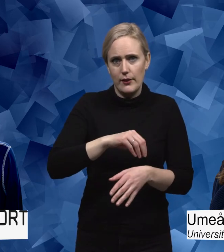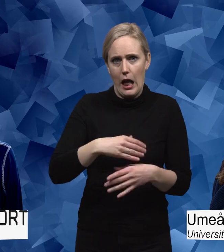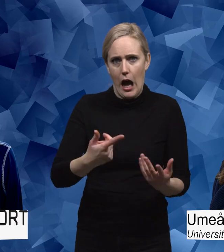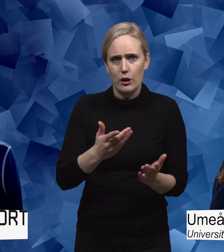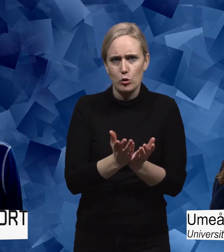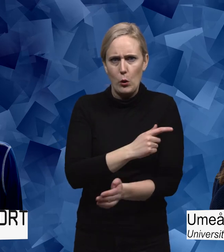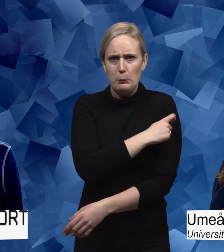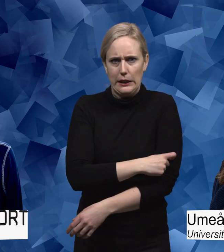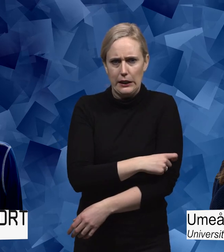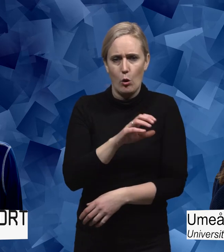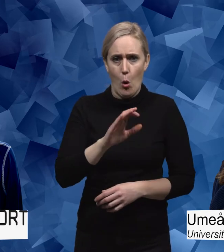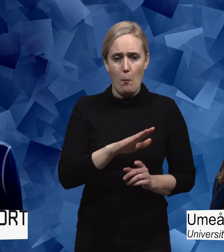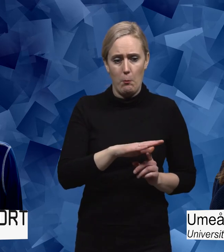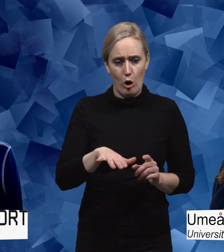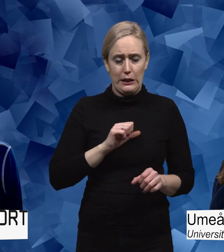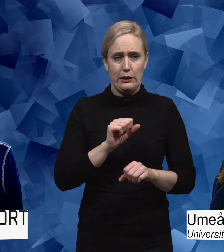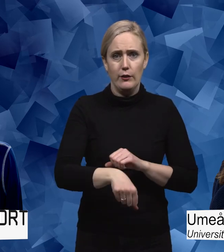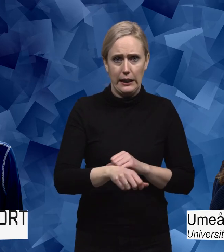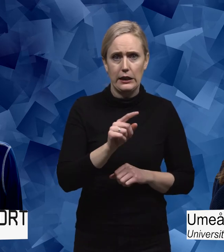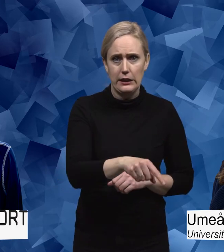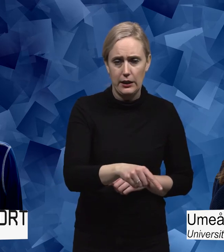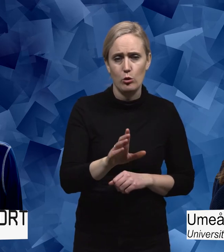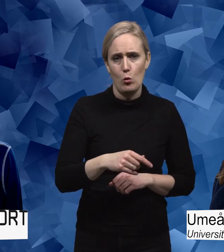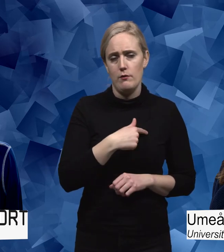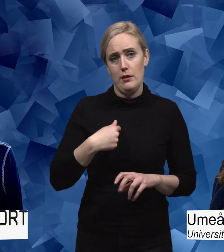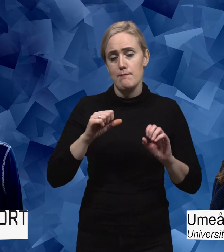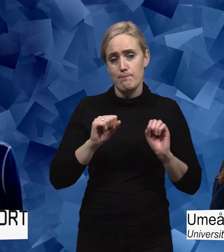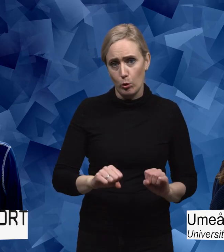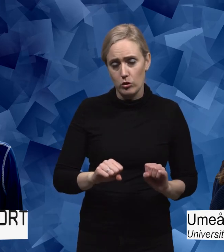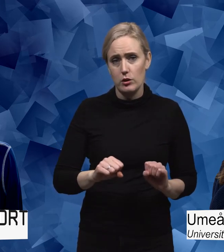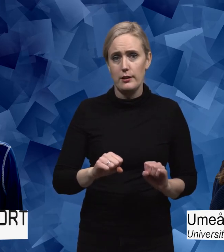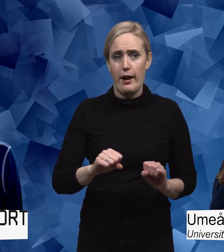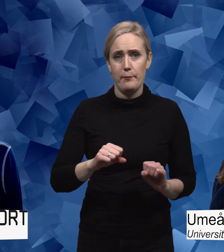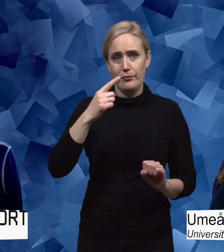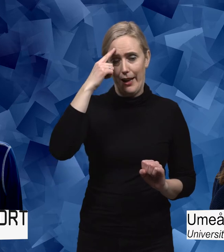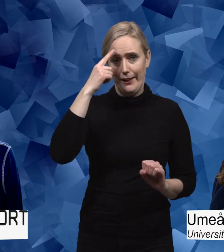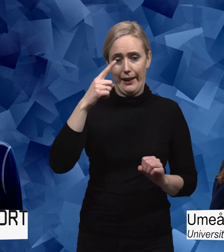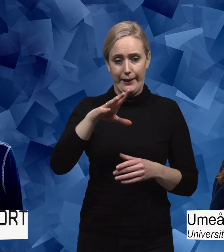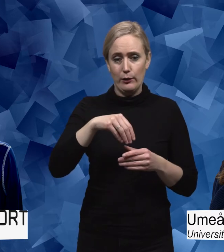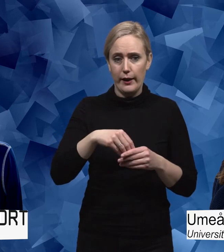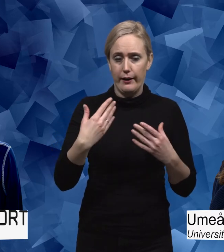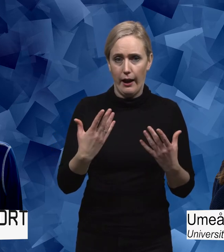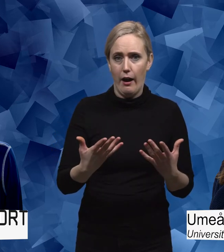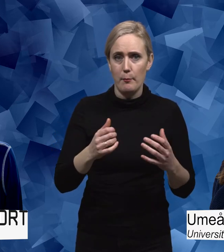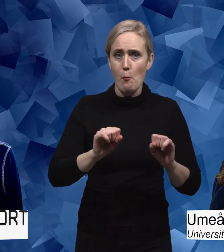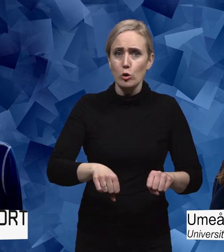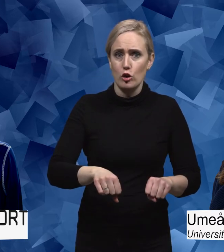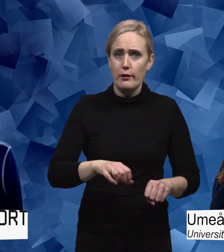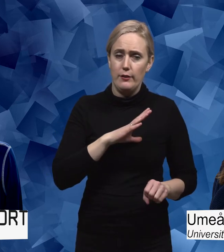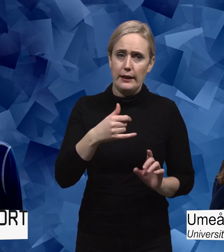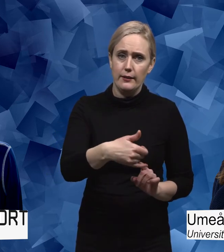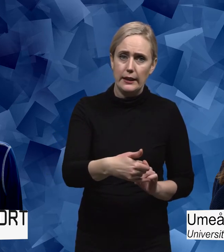råder ju skolplikt. Om barn är tvingade att gå i skolan, då måste vi tänka utifrån... Alltså inkluderingen är nödvändig.